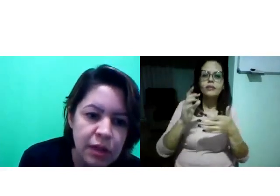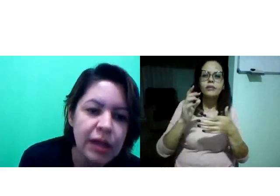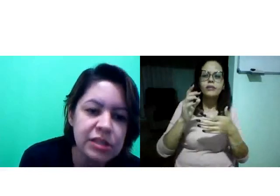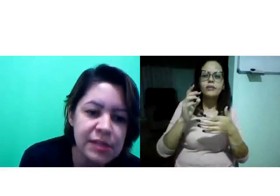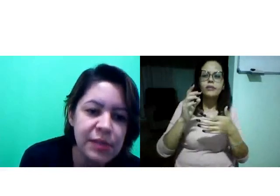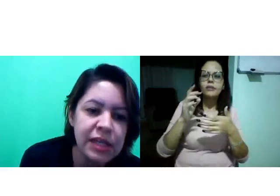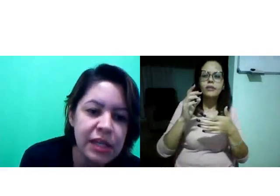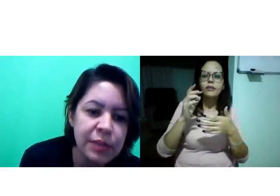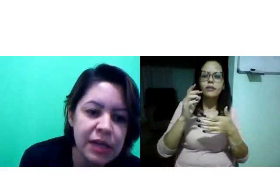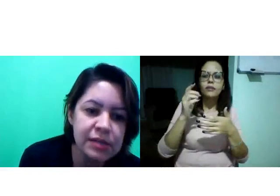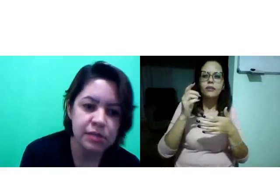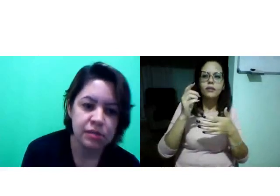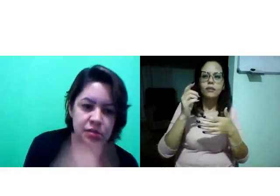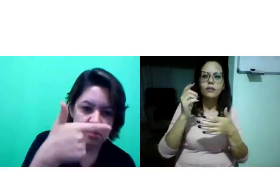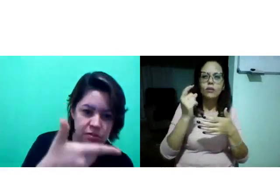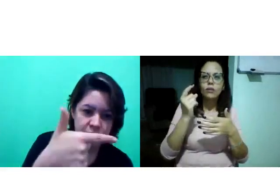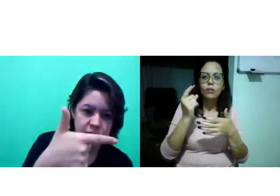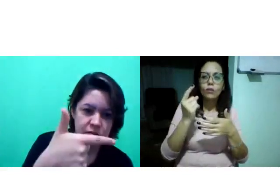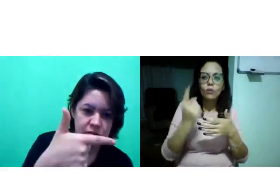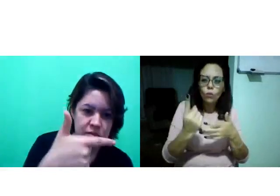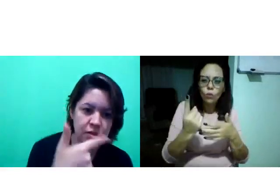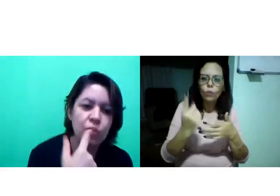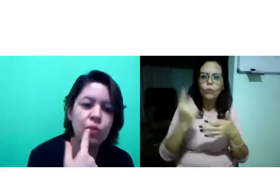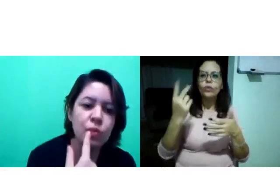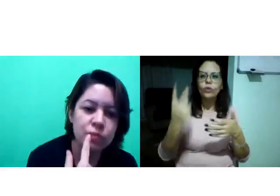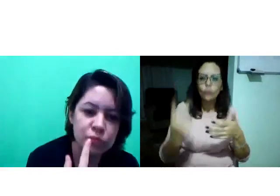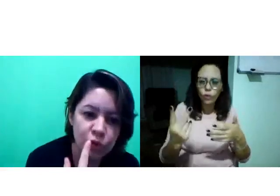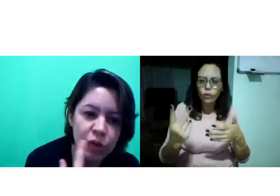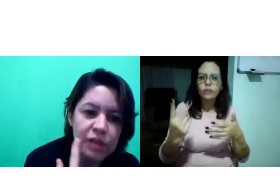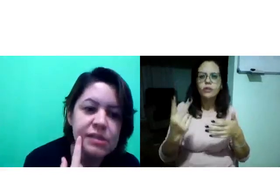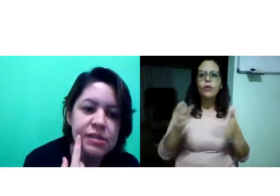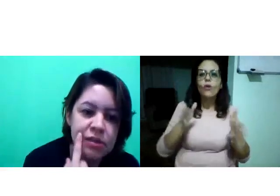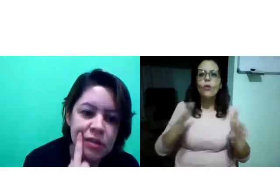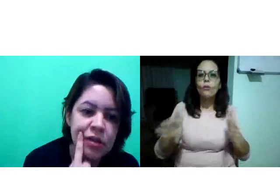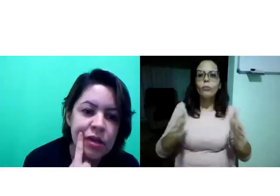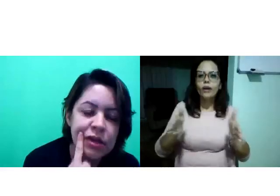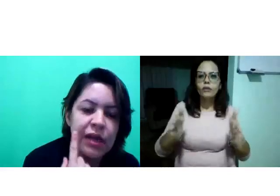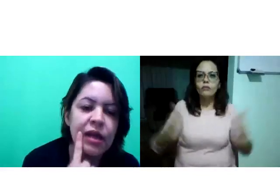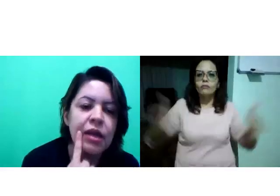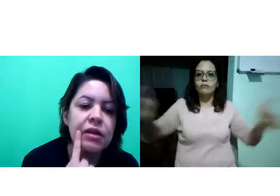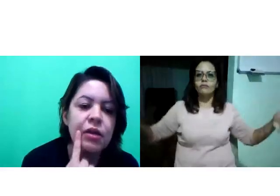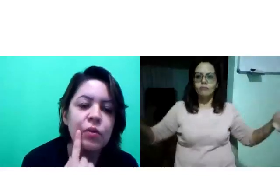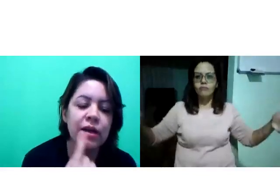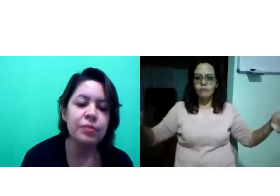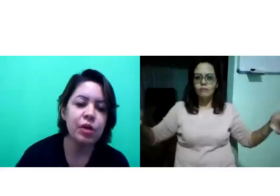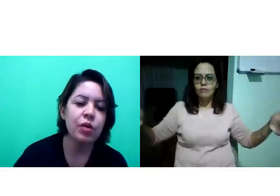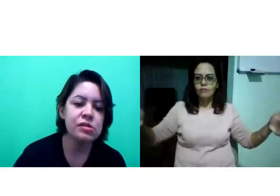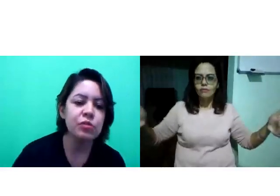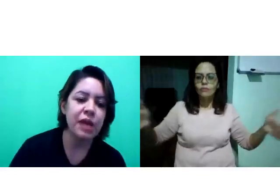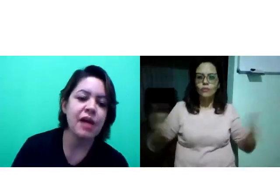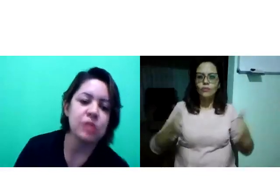A disciplina de Libras 1, 2, né? Então,